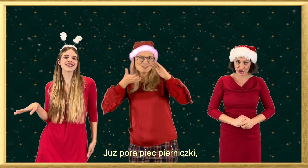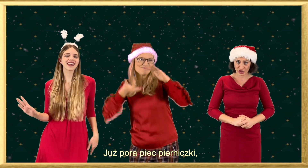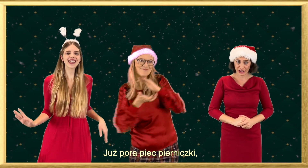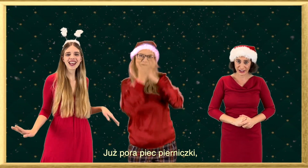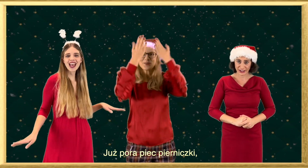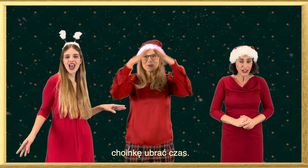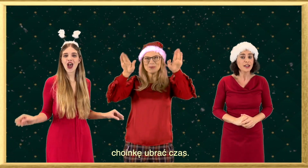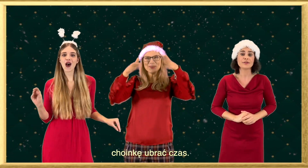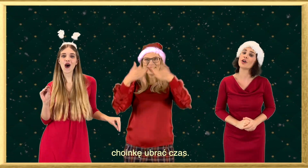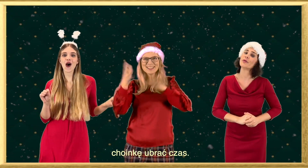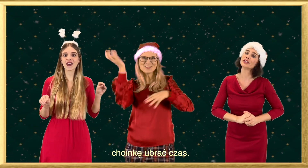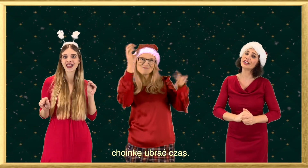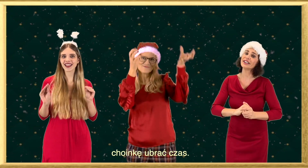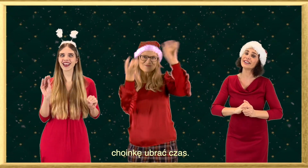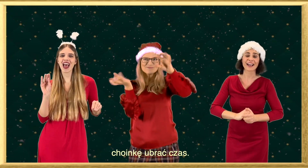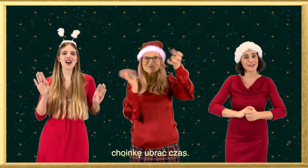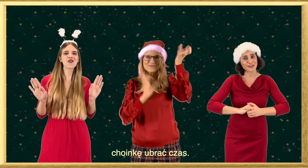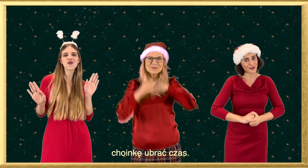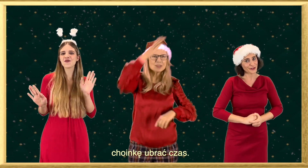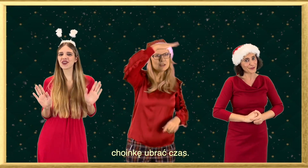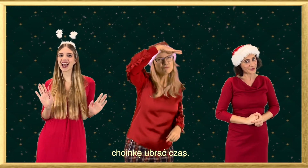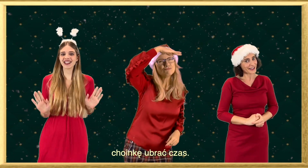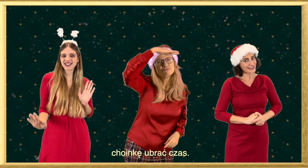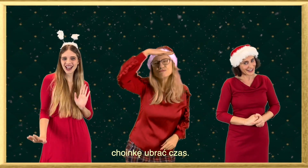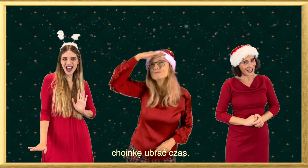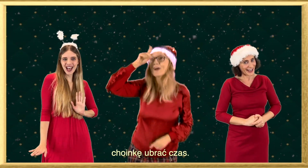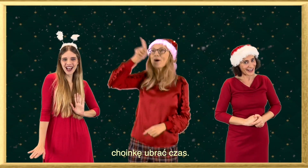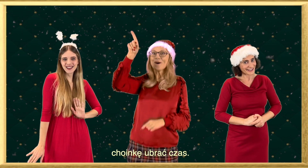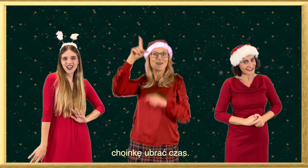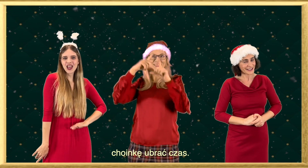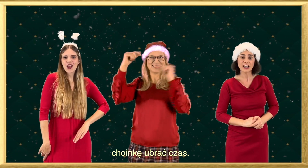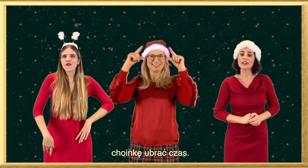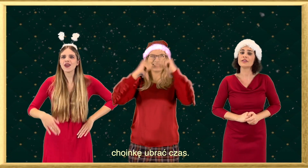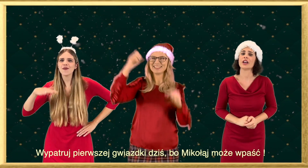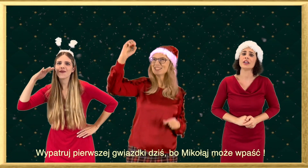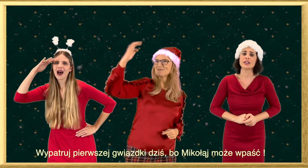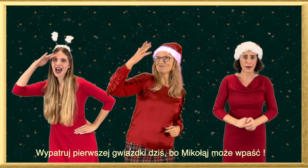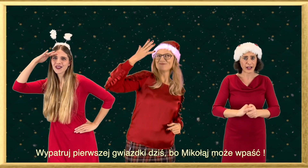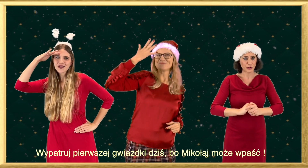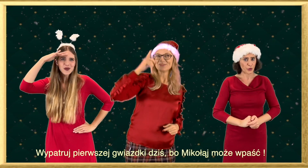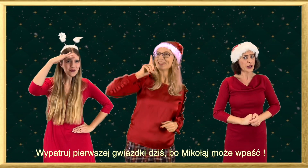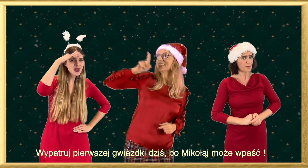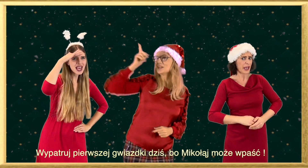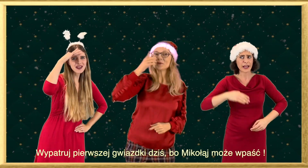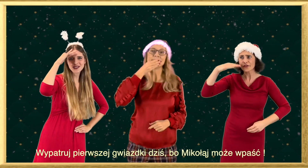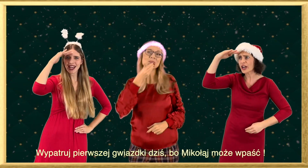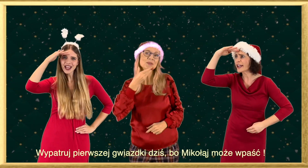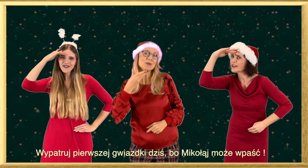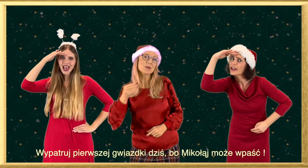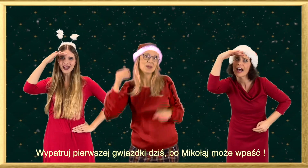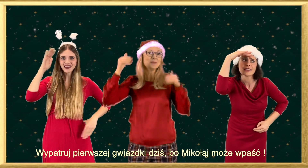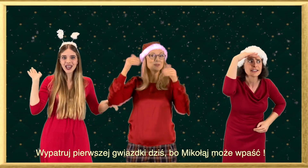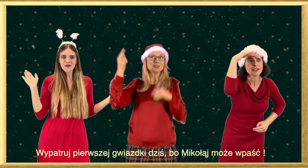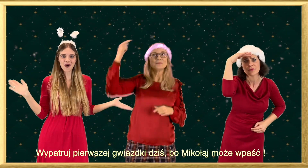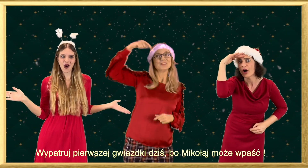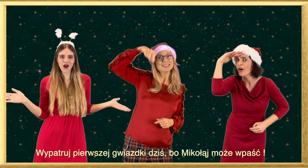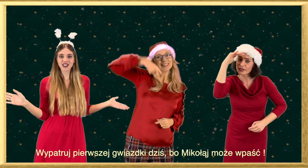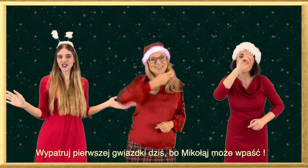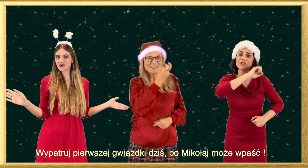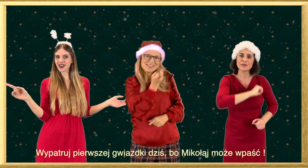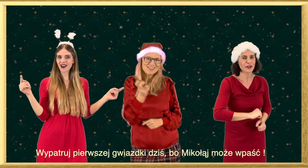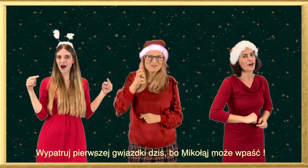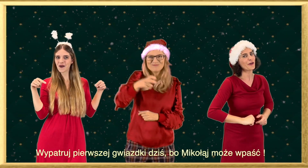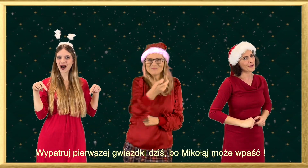pierwiczki I choinkę uprzeć czas Wypatruj pierwszej gwiazdki